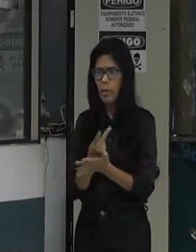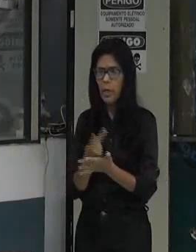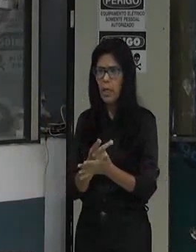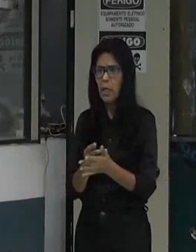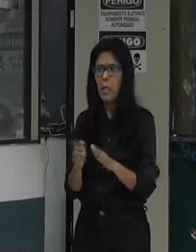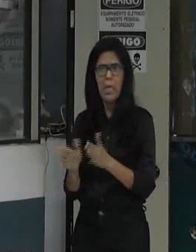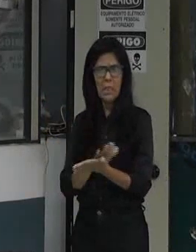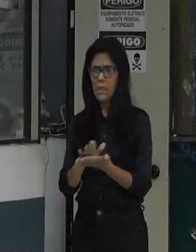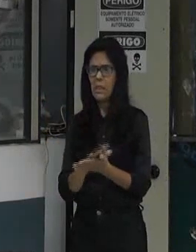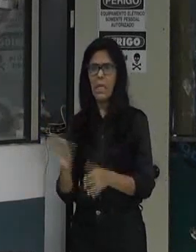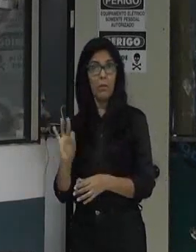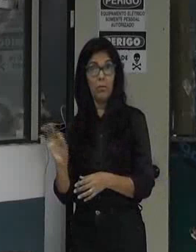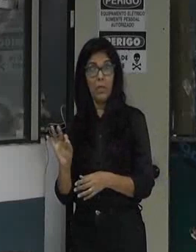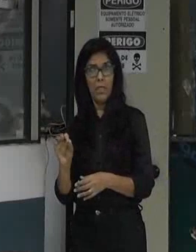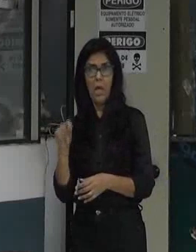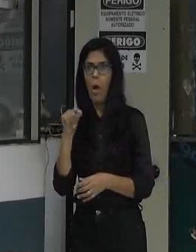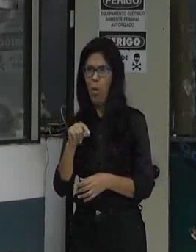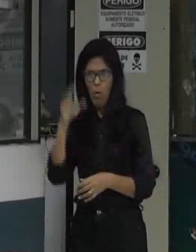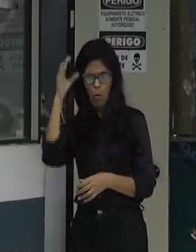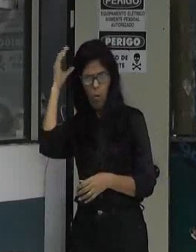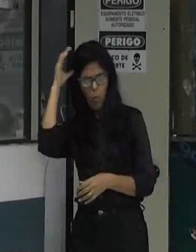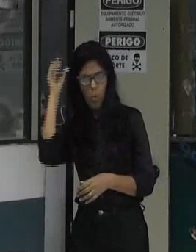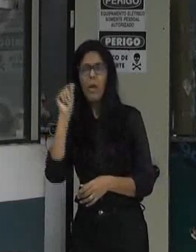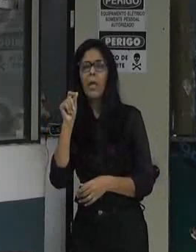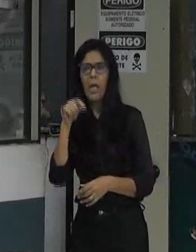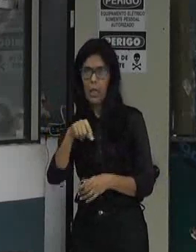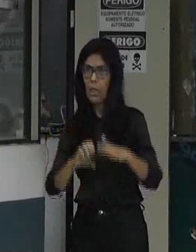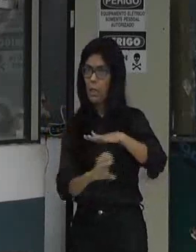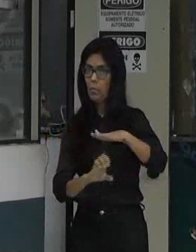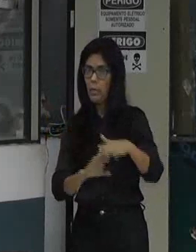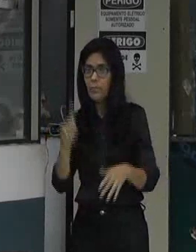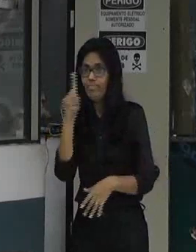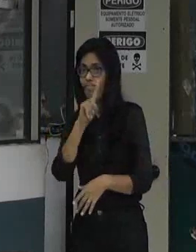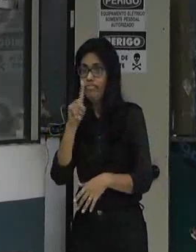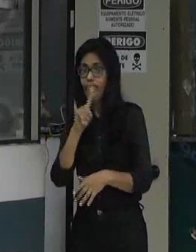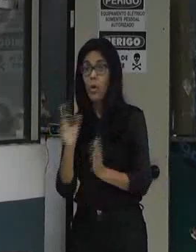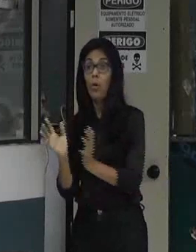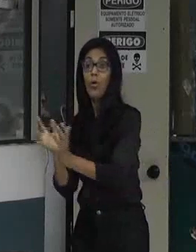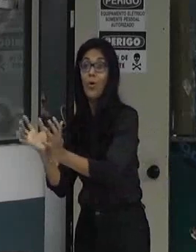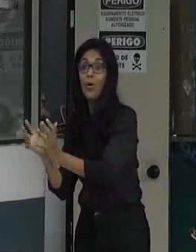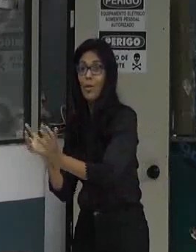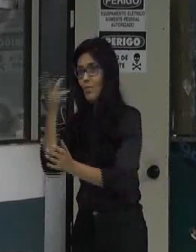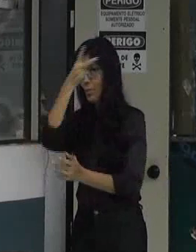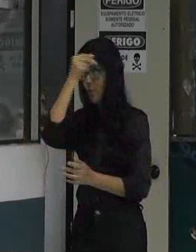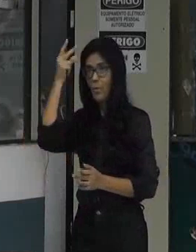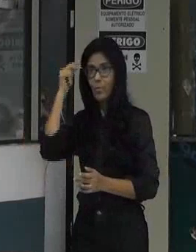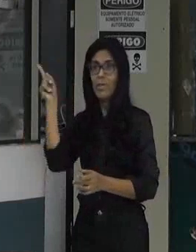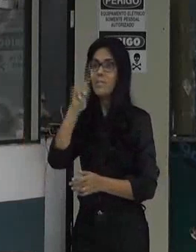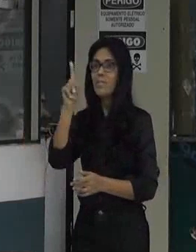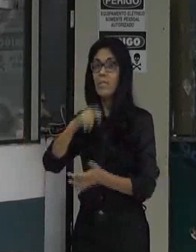nada, a culpa não é da empresa, não. A culpa é do prefeito, é da equipe do prefeito, que não autua.